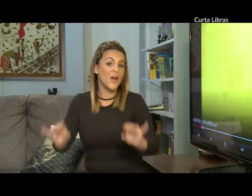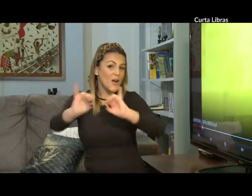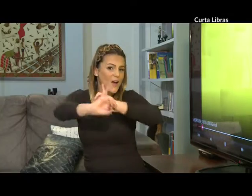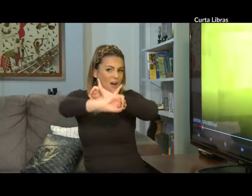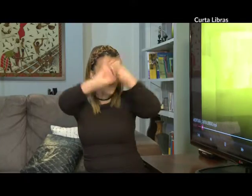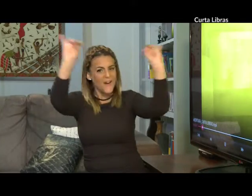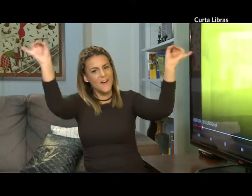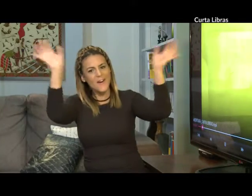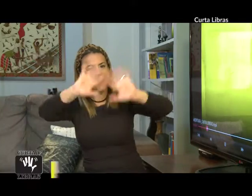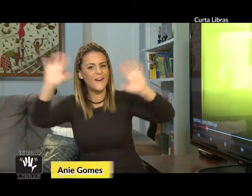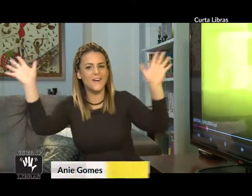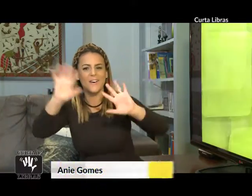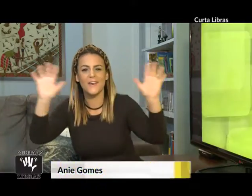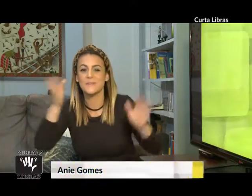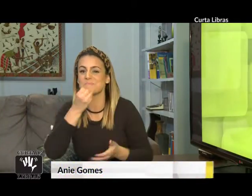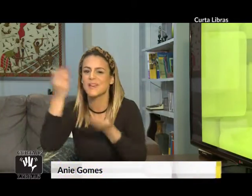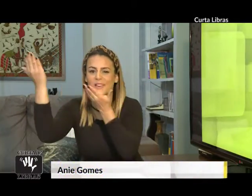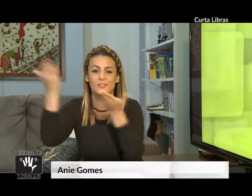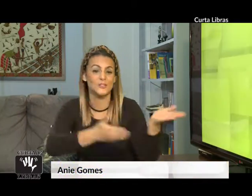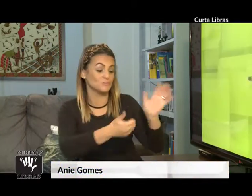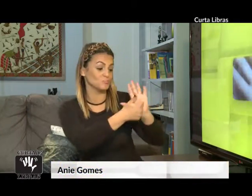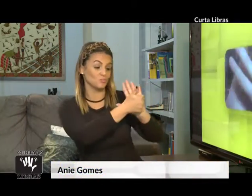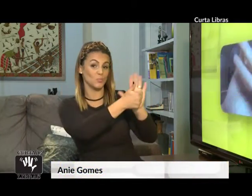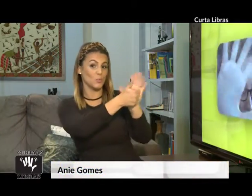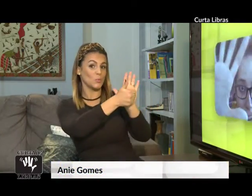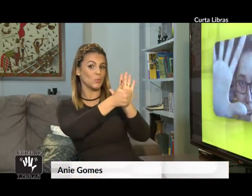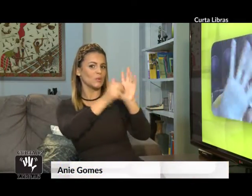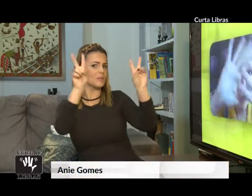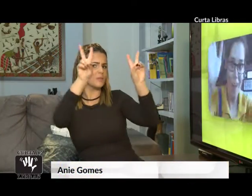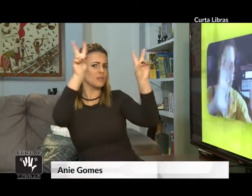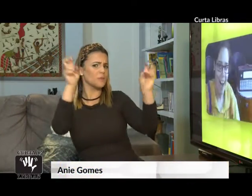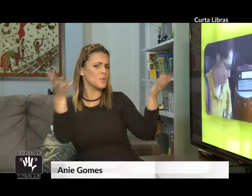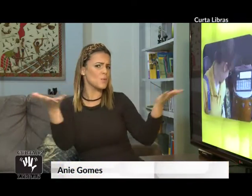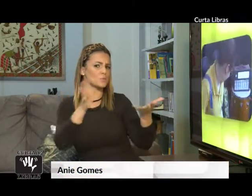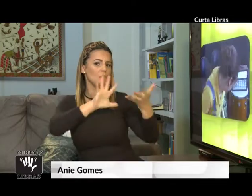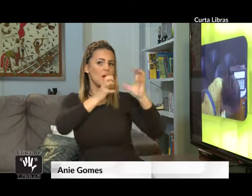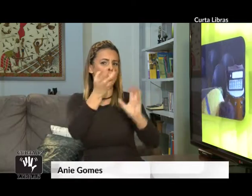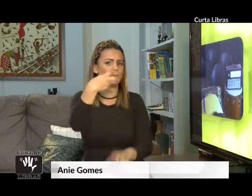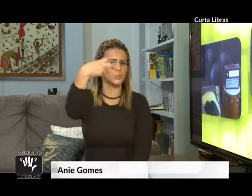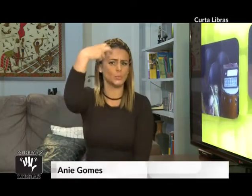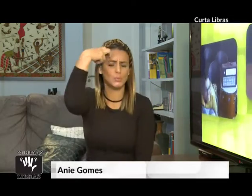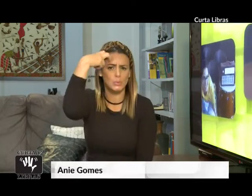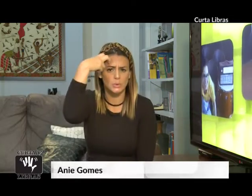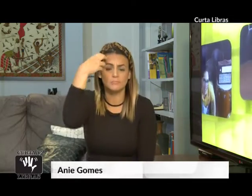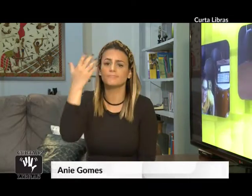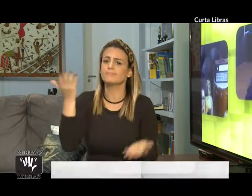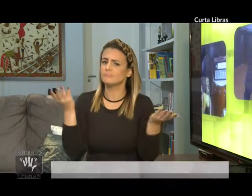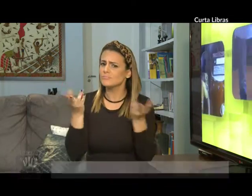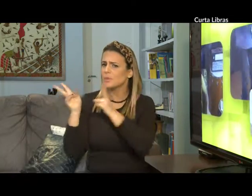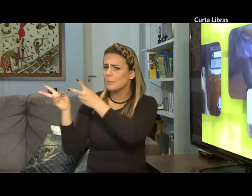Olá, tudo bem? Bem-vindo a mais um Curta Libras sobre Arte e Cultura.